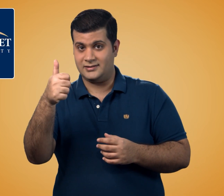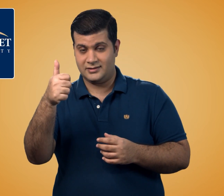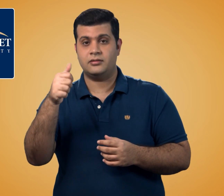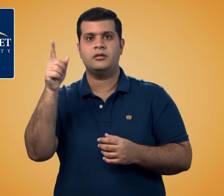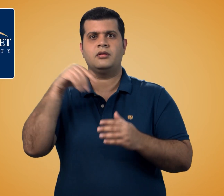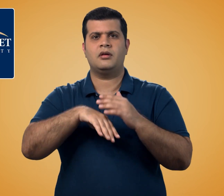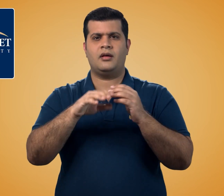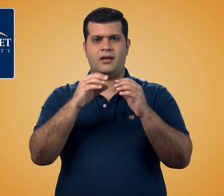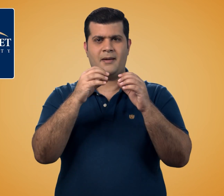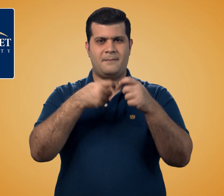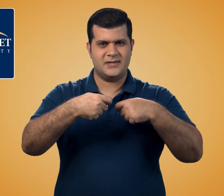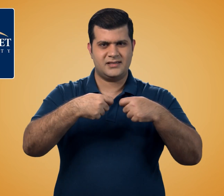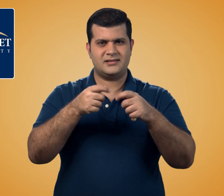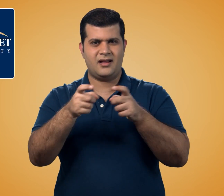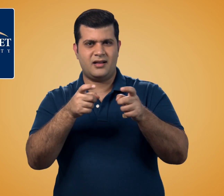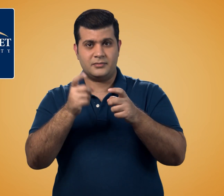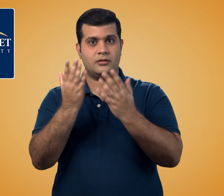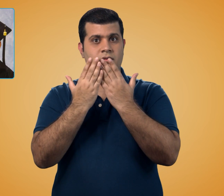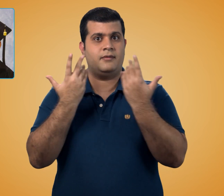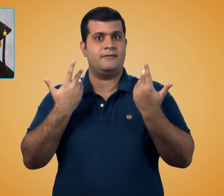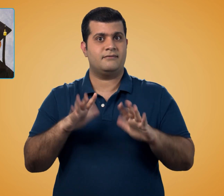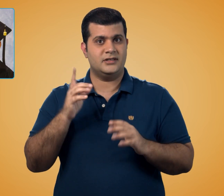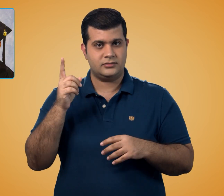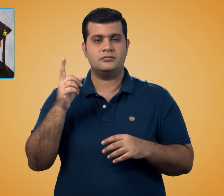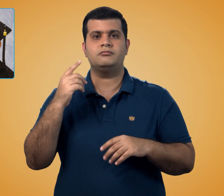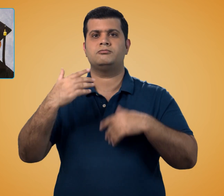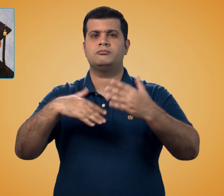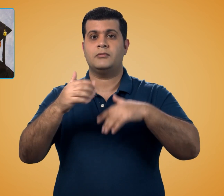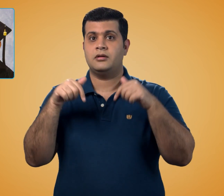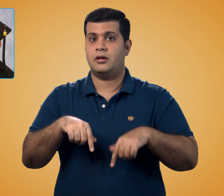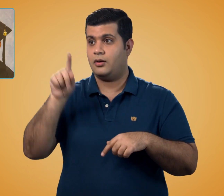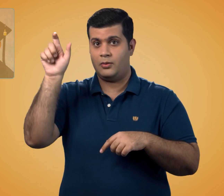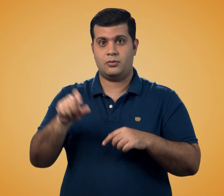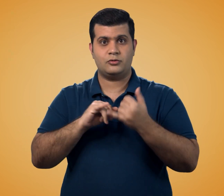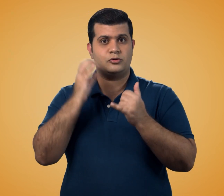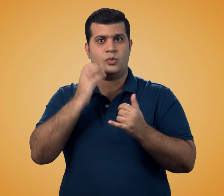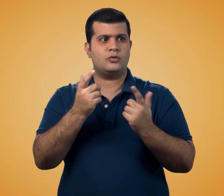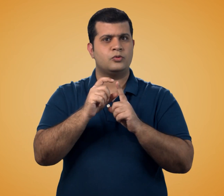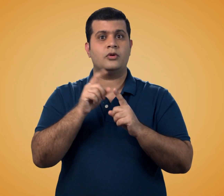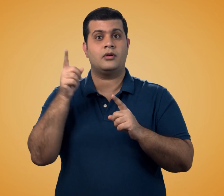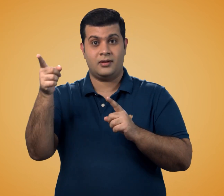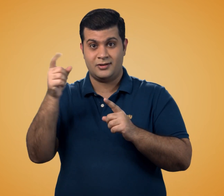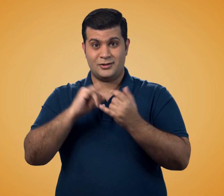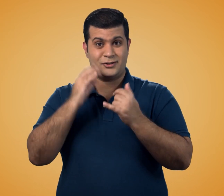वहाँ उन्होंने बिजनेस एड्मिनिस्ट्रेशन की पढ़ाई की अब सोहिल मुंबई में अपने ससुर के साथ बिजनेस चलाते है